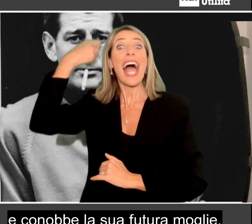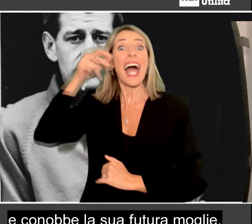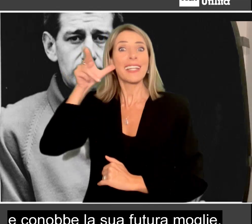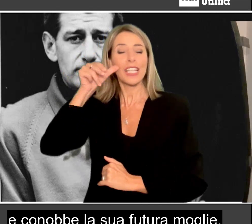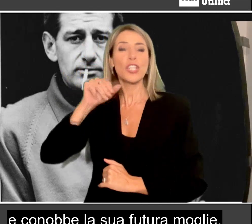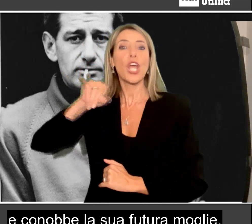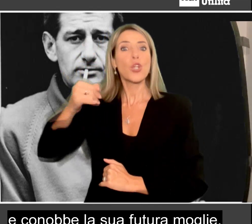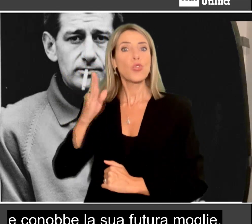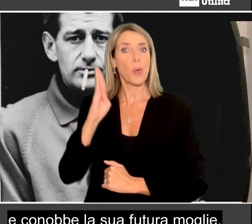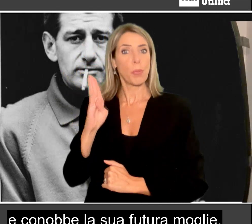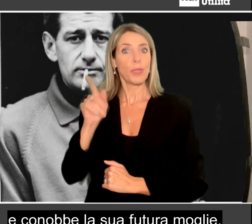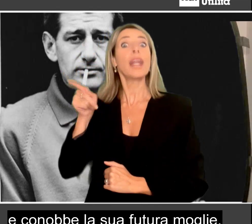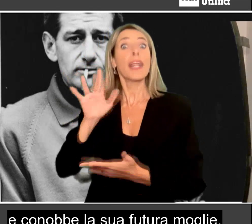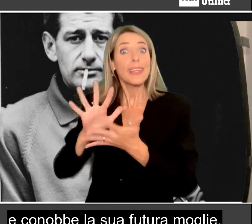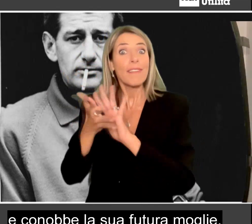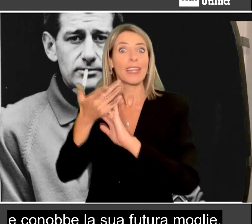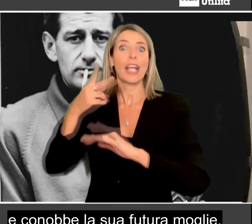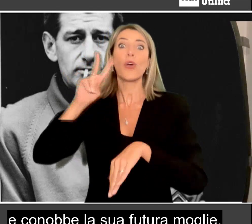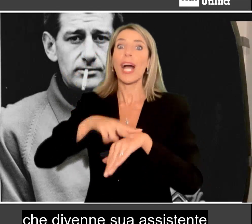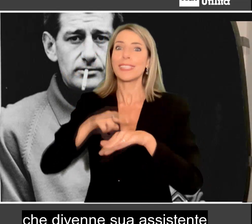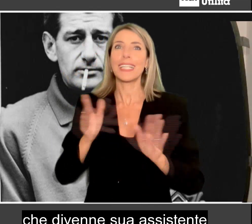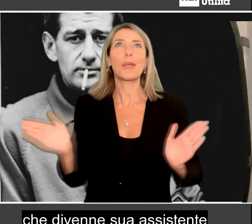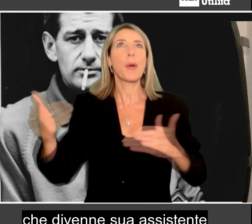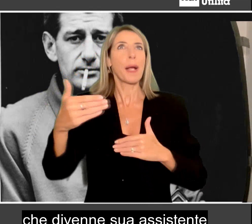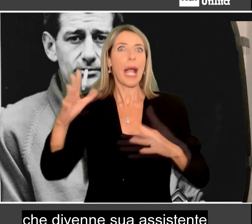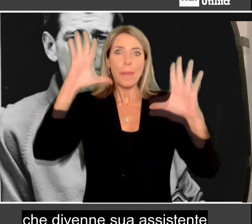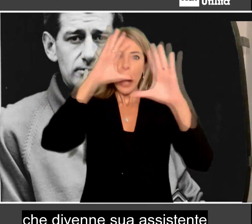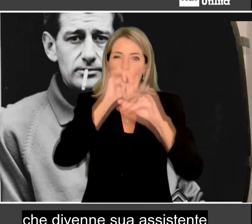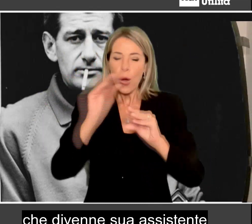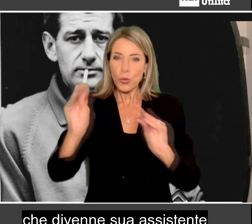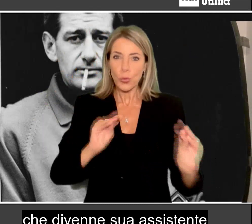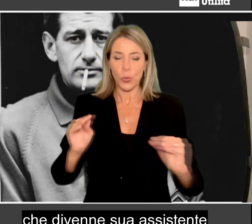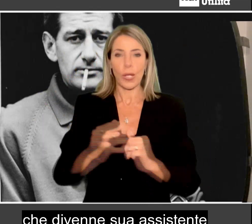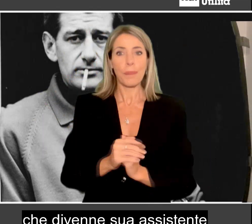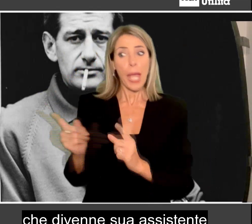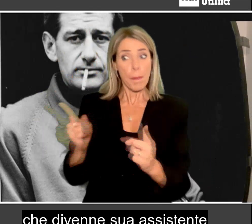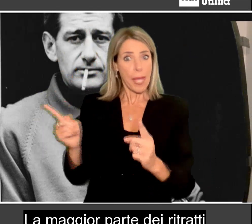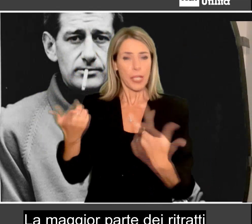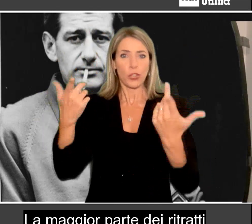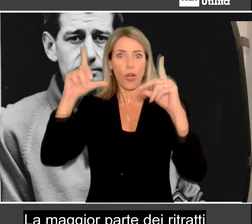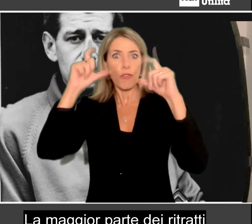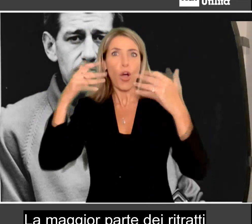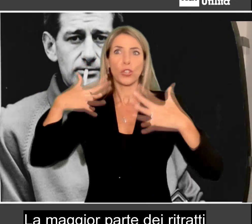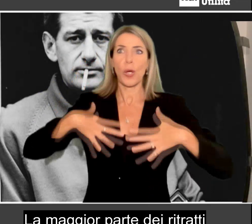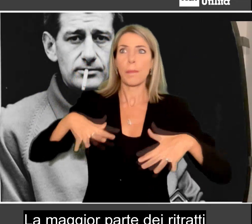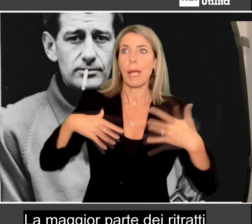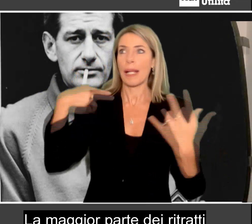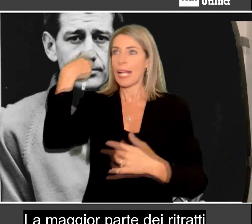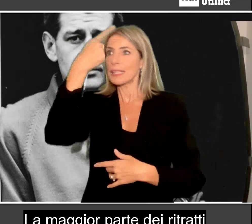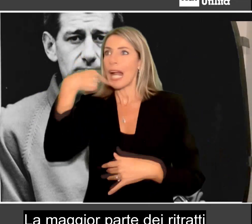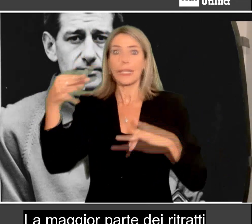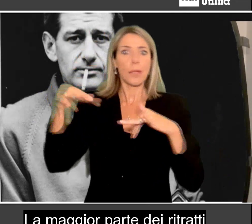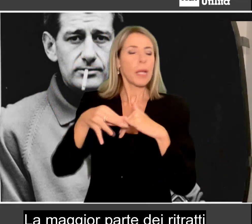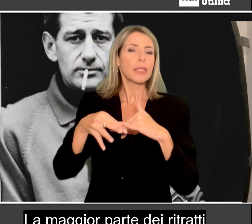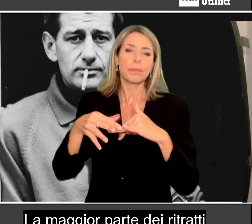la sua futura moglie, l'attrice June Brunel, che divenne sua assistente di camera oscura. La maggior parte dei ritratti